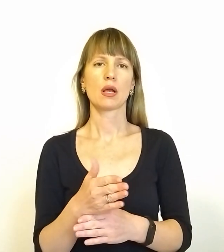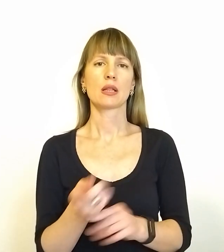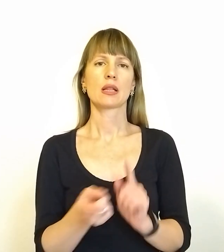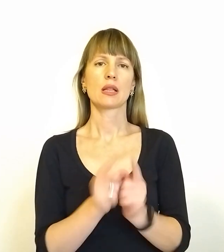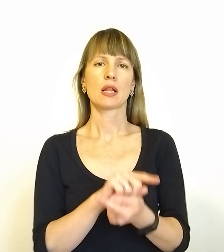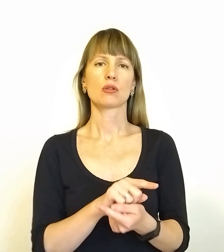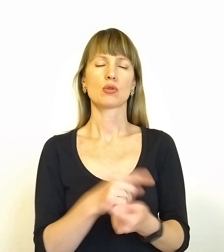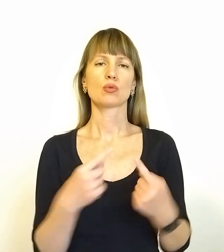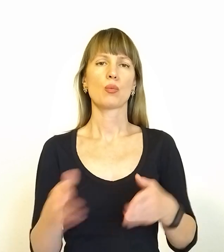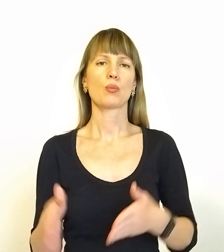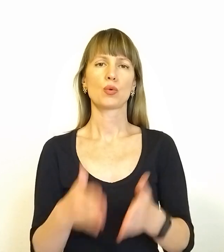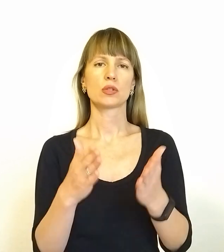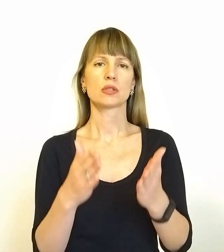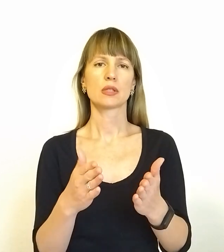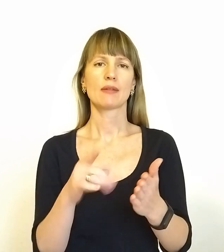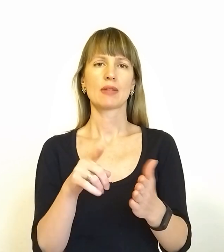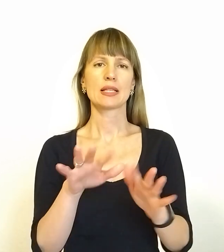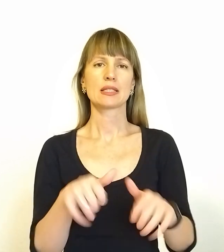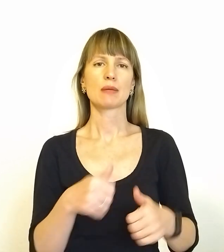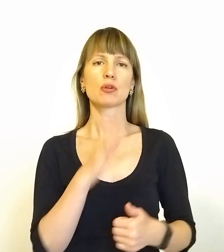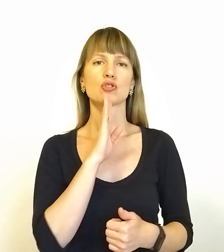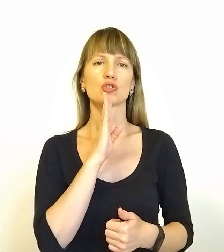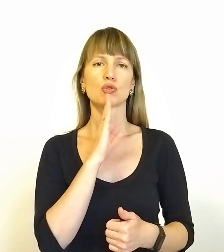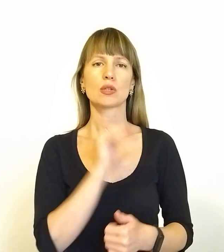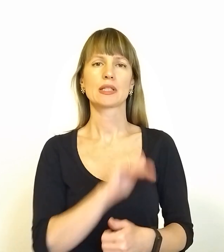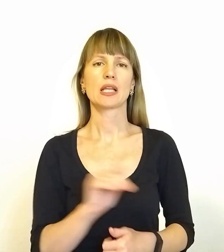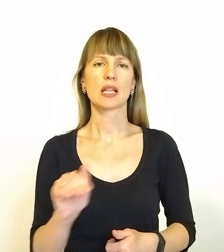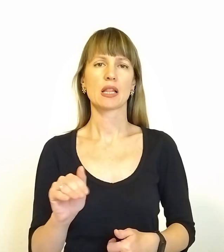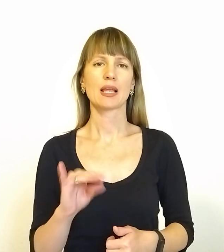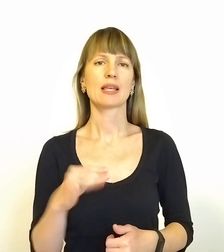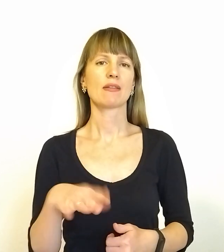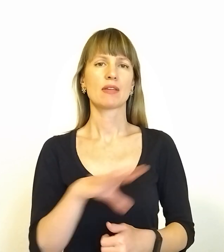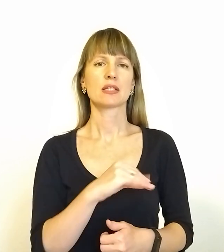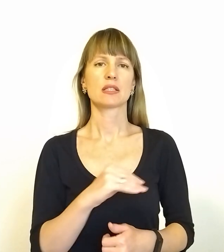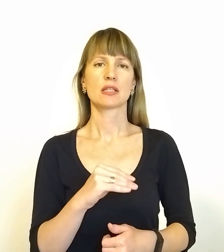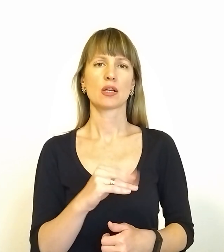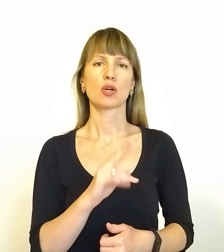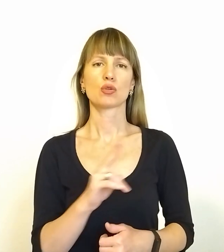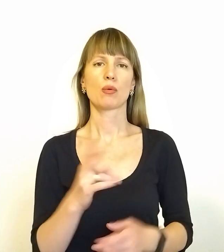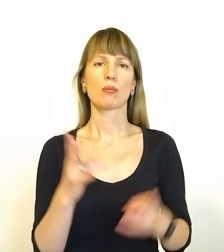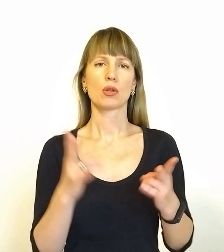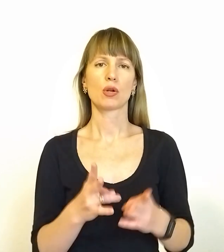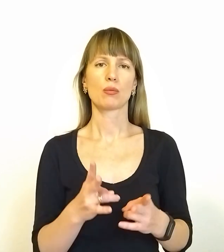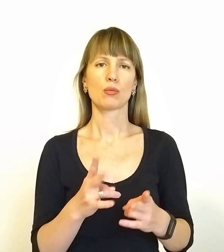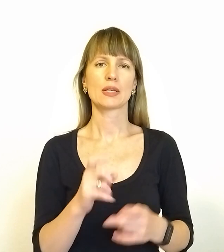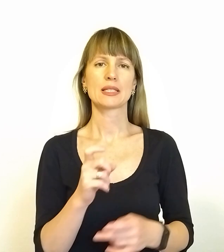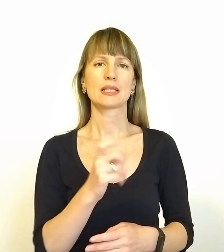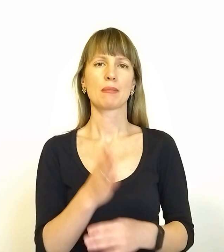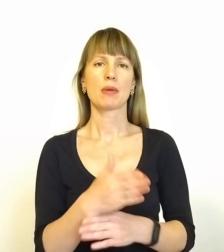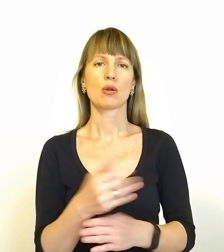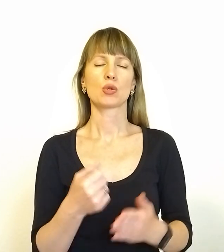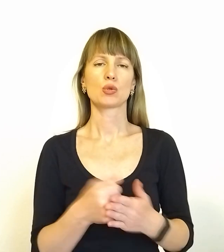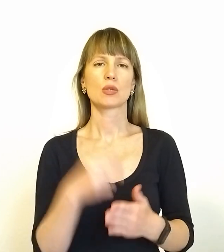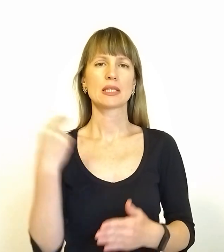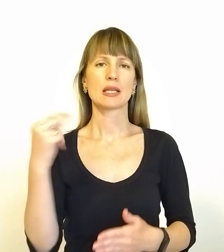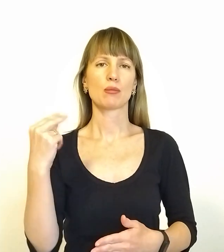зворотньому шляху Він забере жінок, дітей і всіх, Хто потребує з Маріуполя до Запоріжжя.